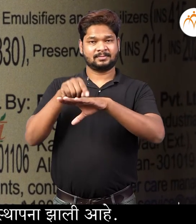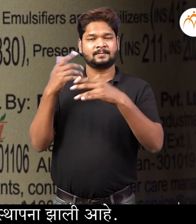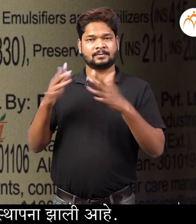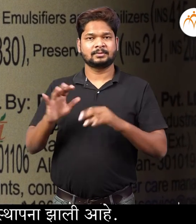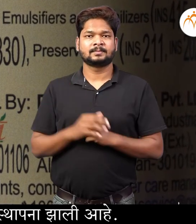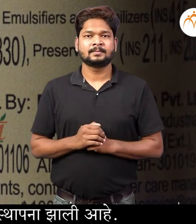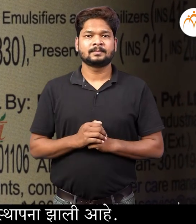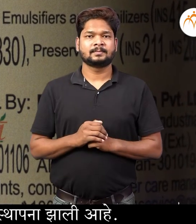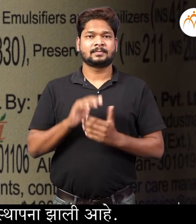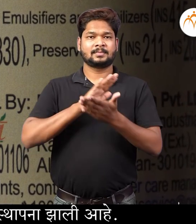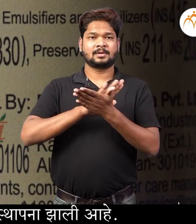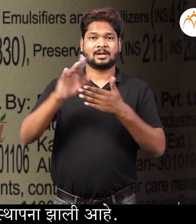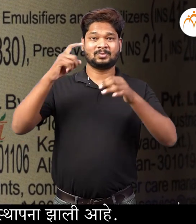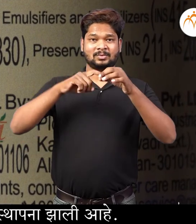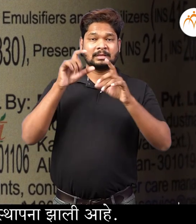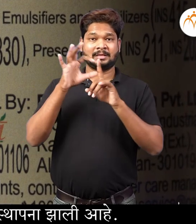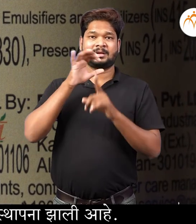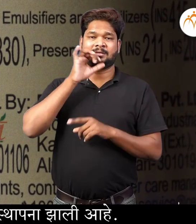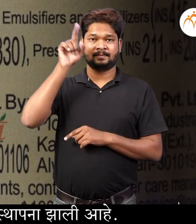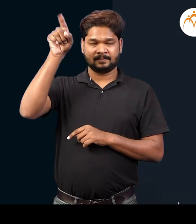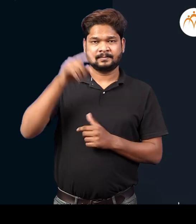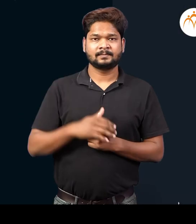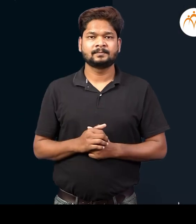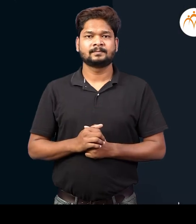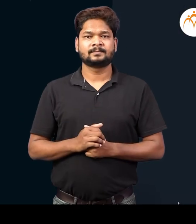सली है तेचे मुख्य कारेल है दिल्ली मदे है